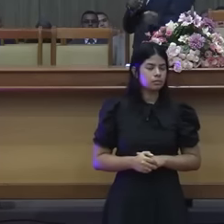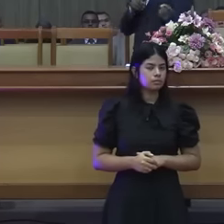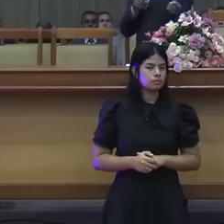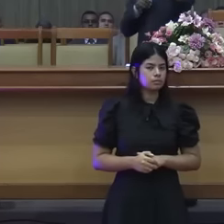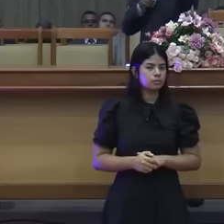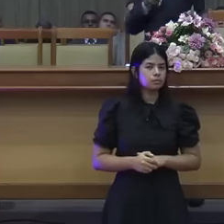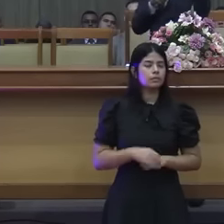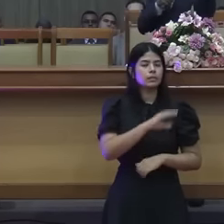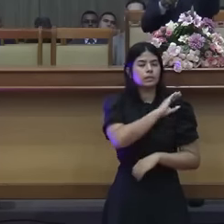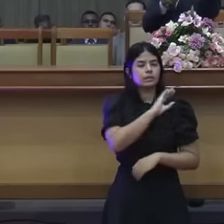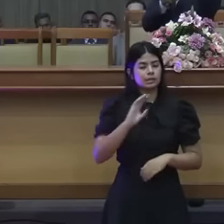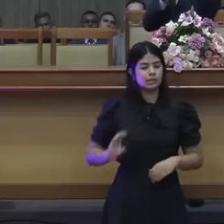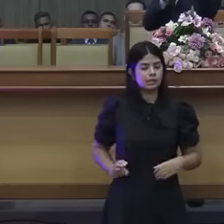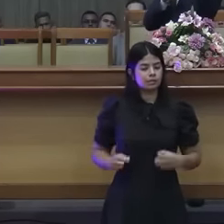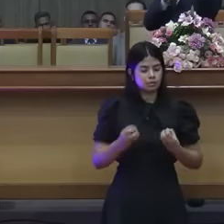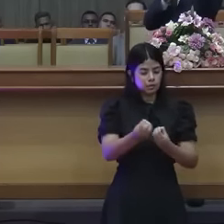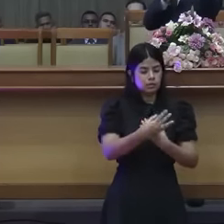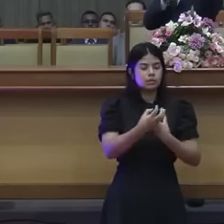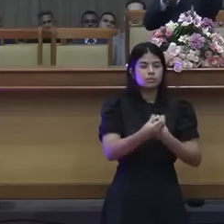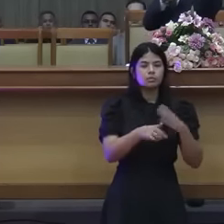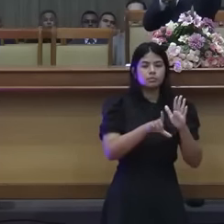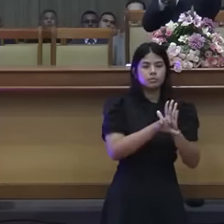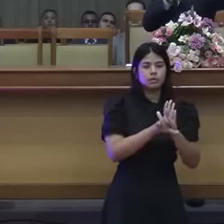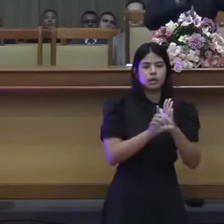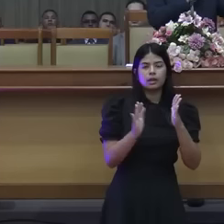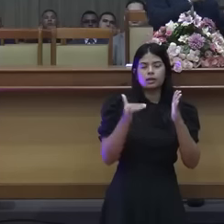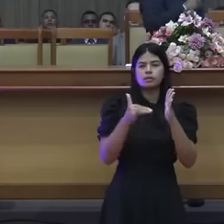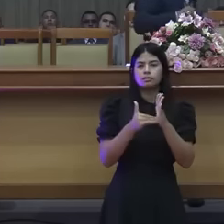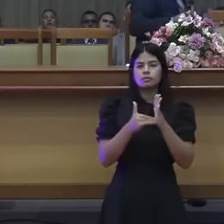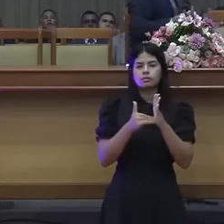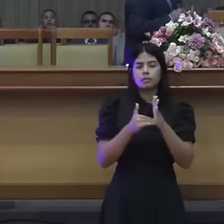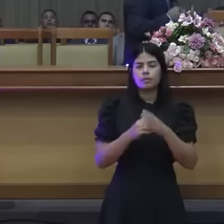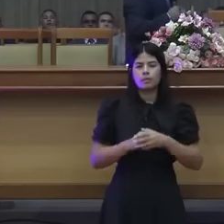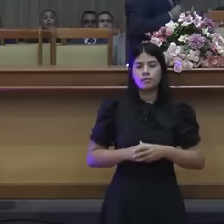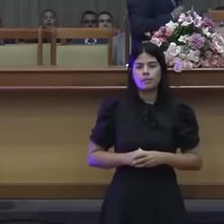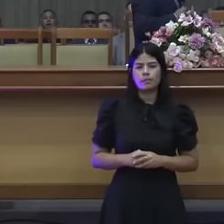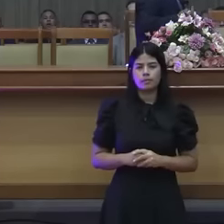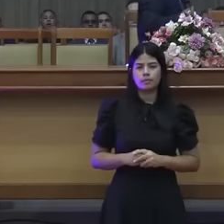Tudo, até o vaso sanitário que tu usa hoje, veio da Bíblia.